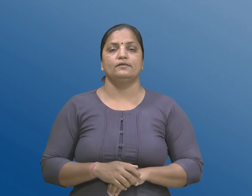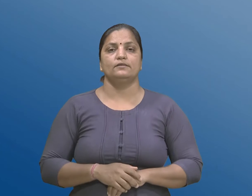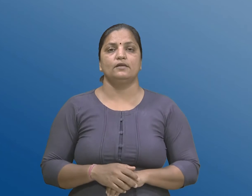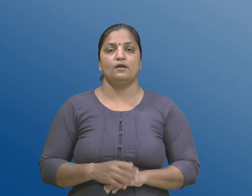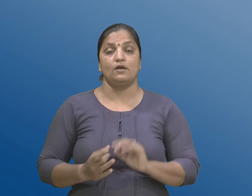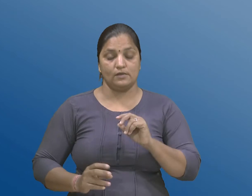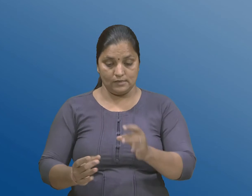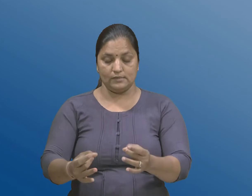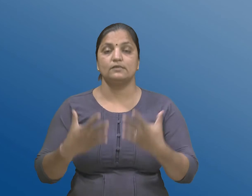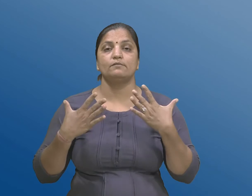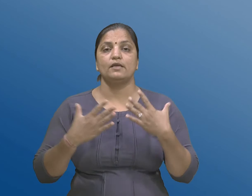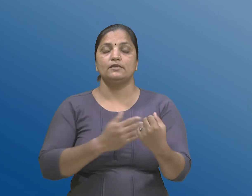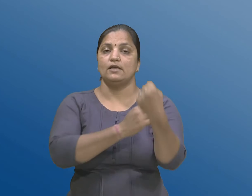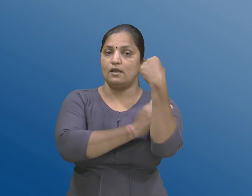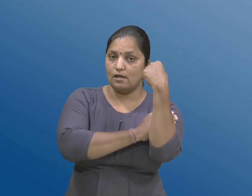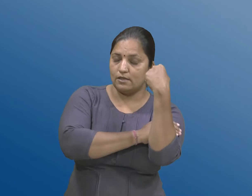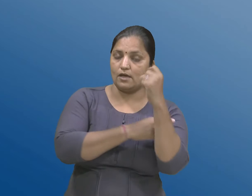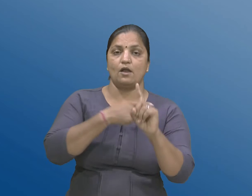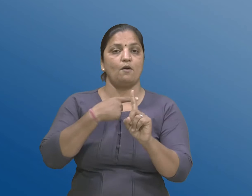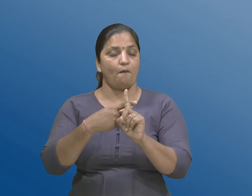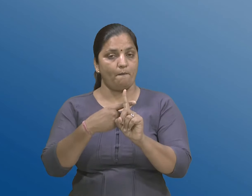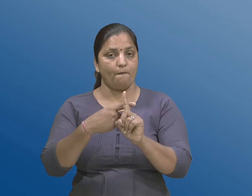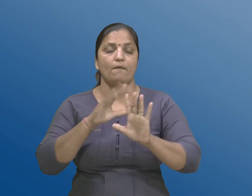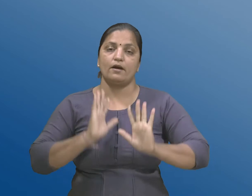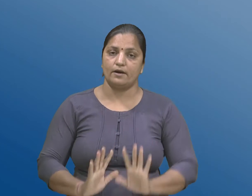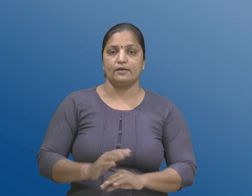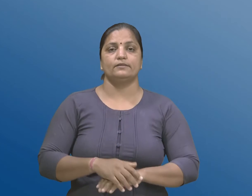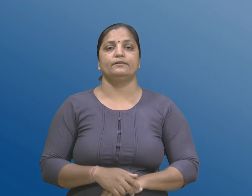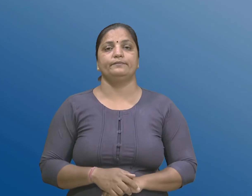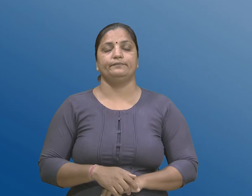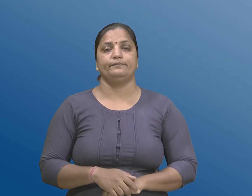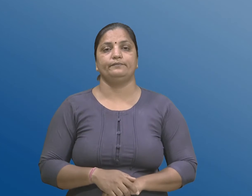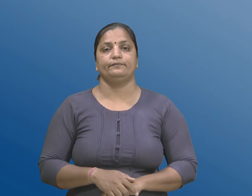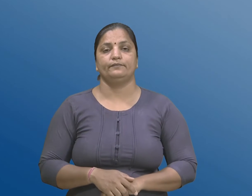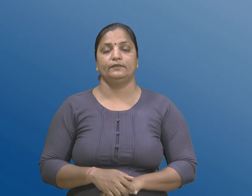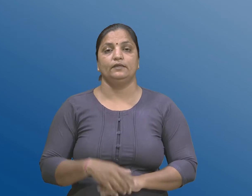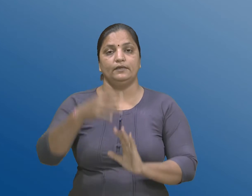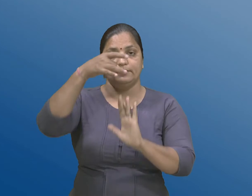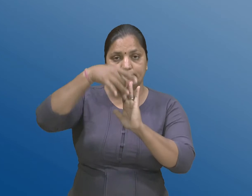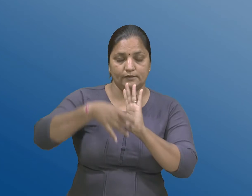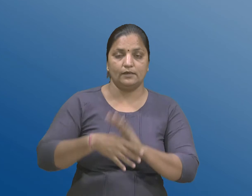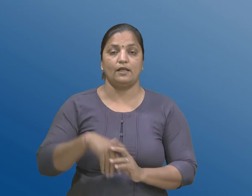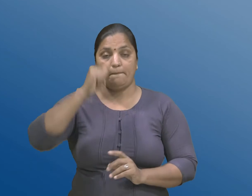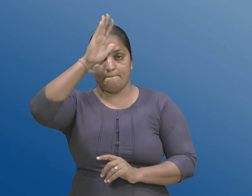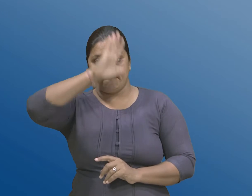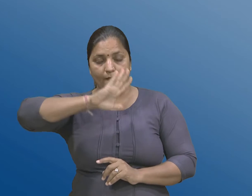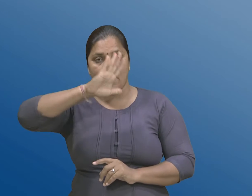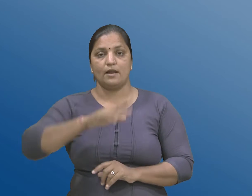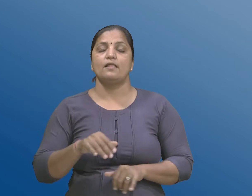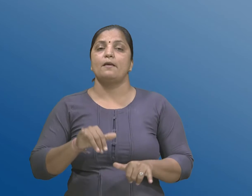अधिकारो अने सत्ताओ रहशे जे भारतना नियंत्रक अने